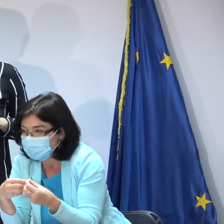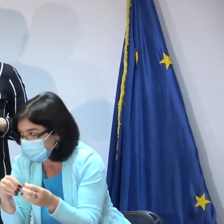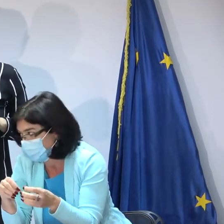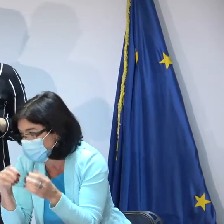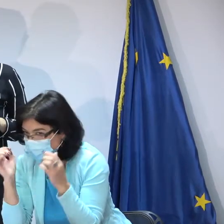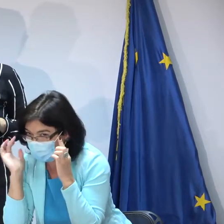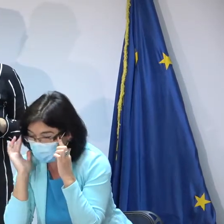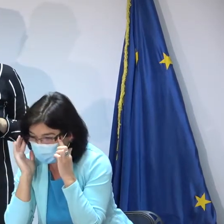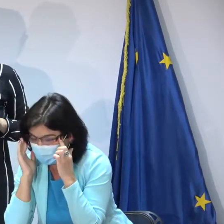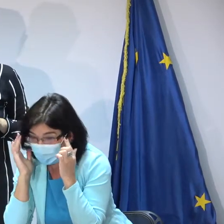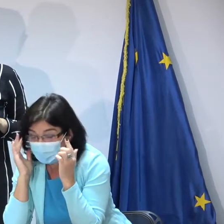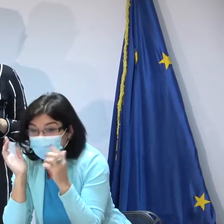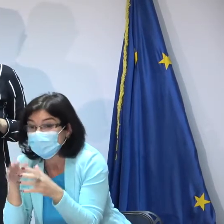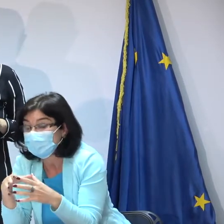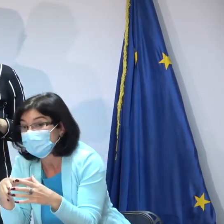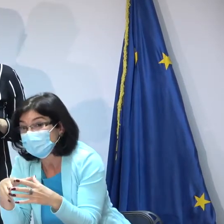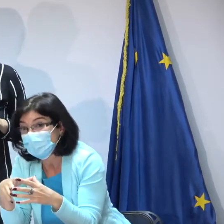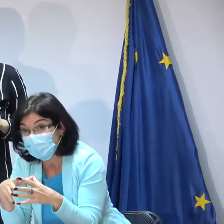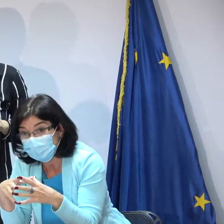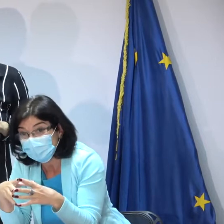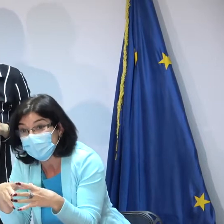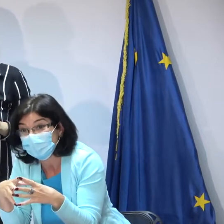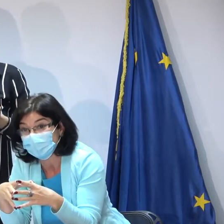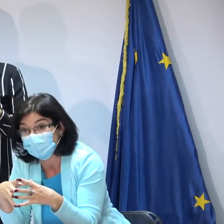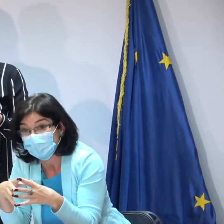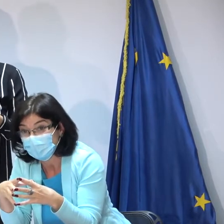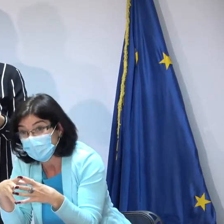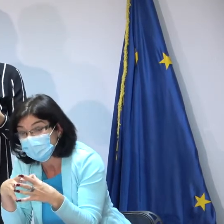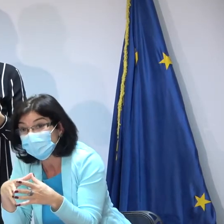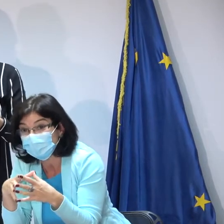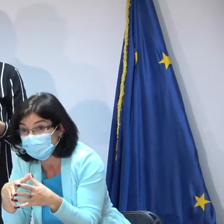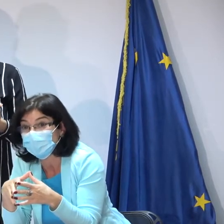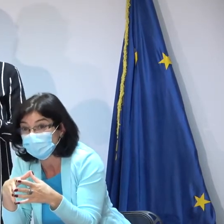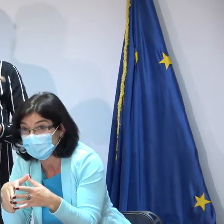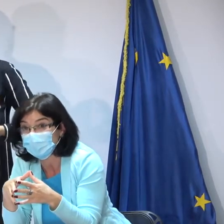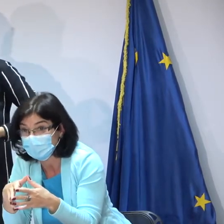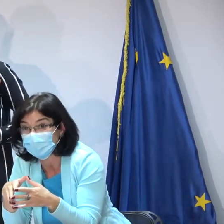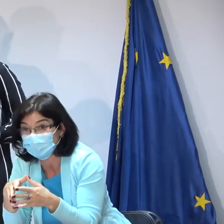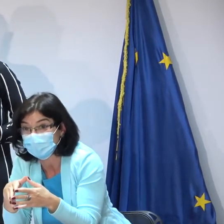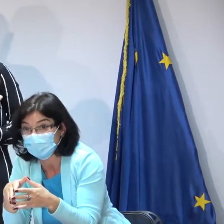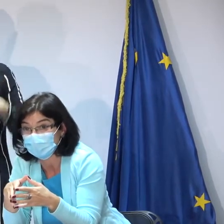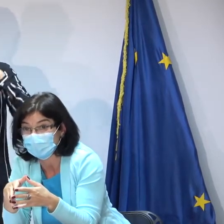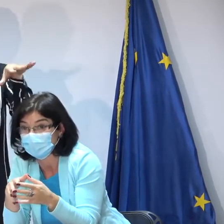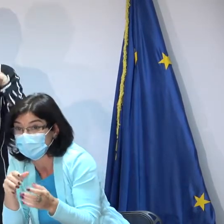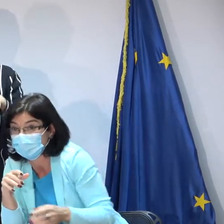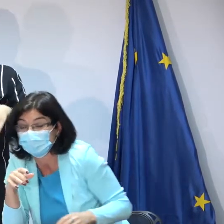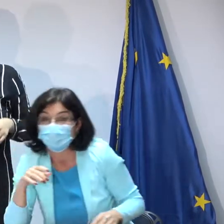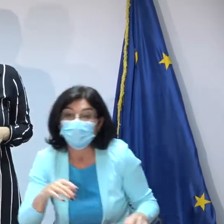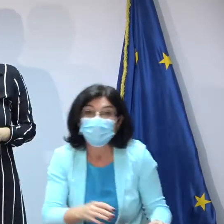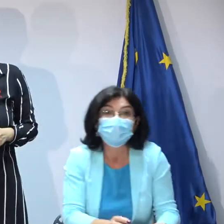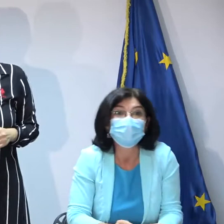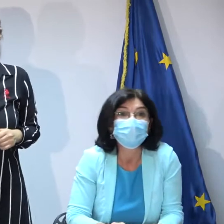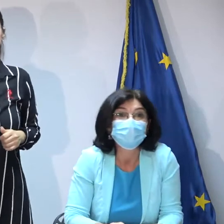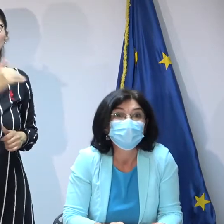fără nicio reținere de asumare a unei astfel de propuneri din partea managerului de caz dar ce